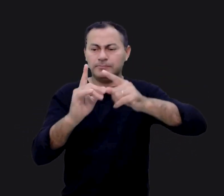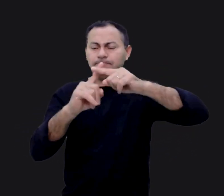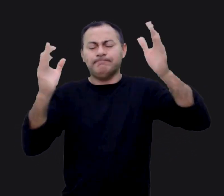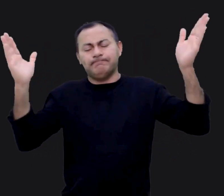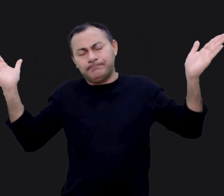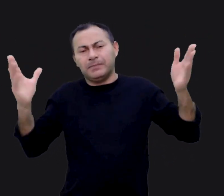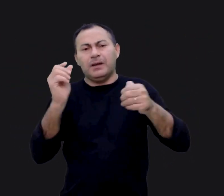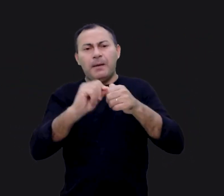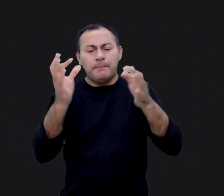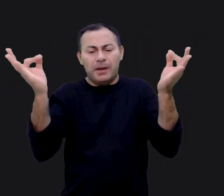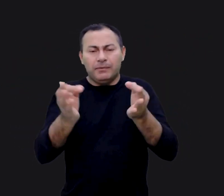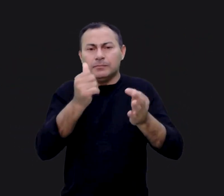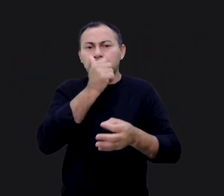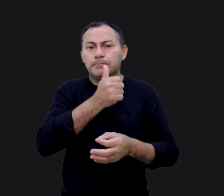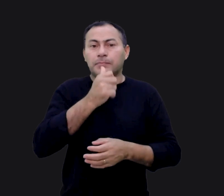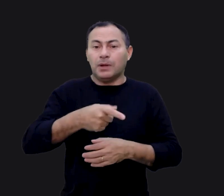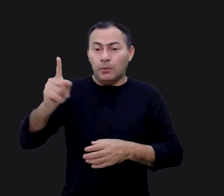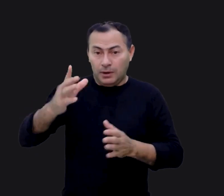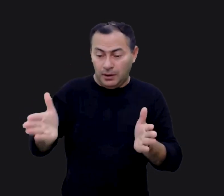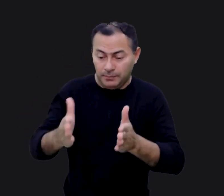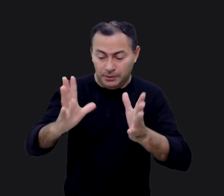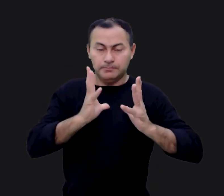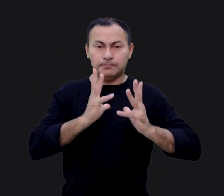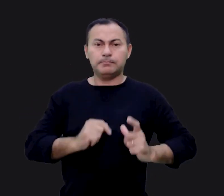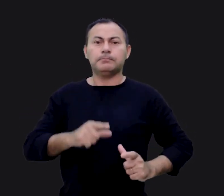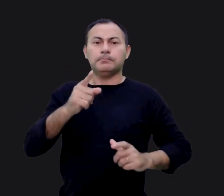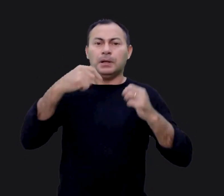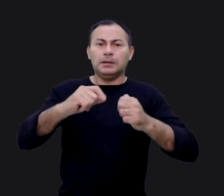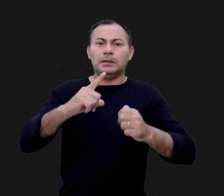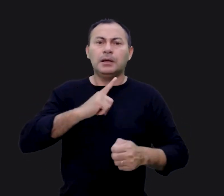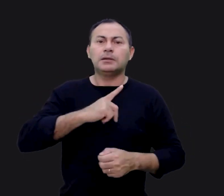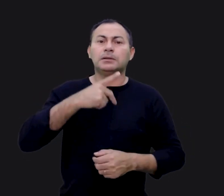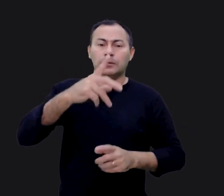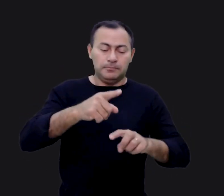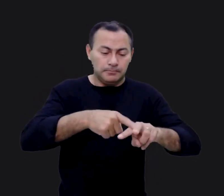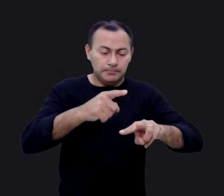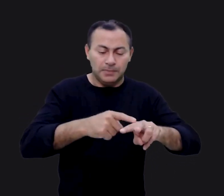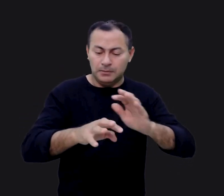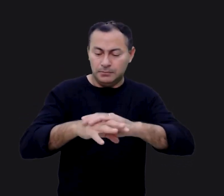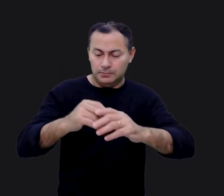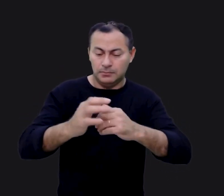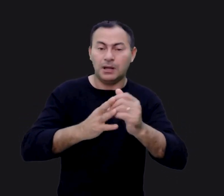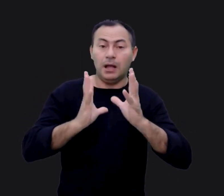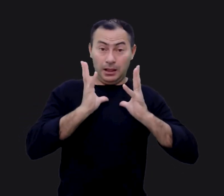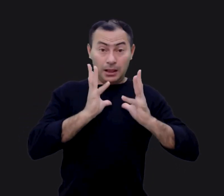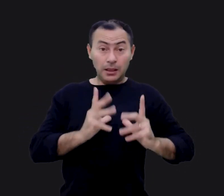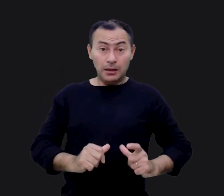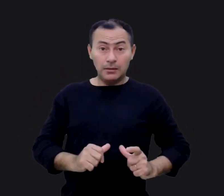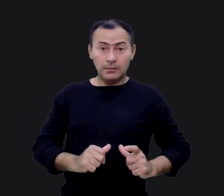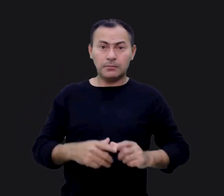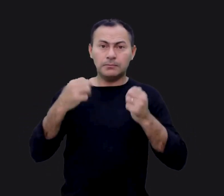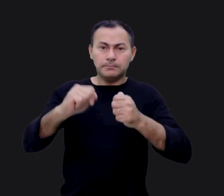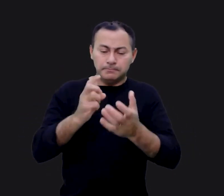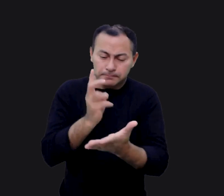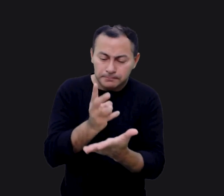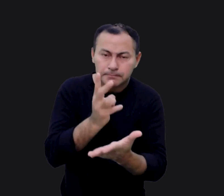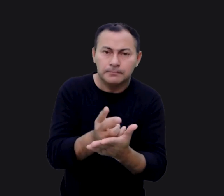Agora pense no caminho que levava ao lavatório. Você precisa ter seus pés e mãos lavados e eles precisam